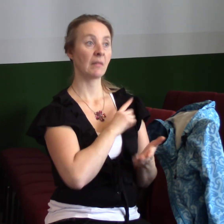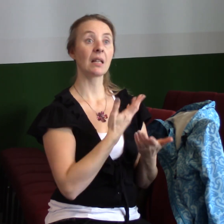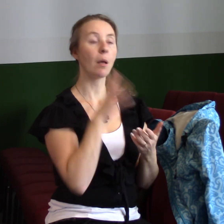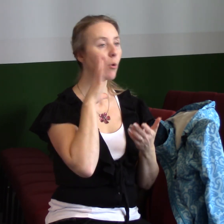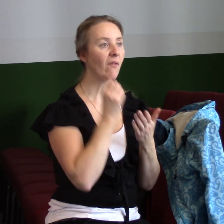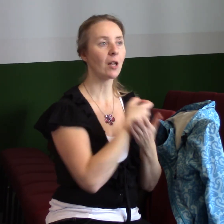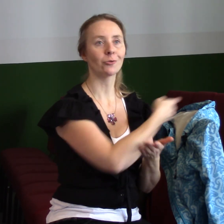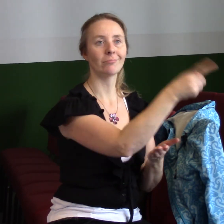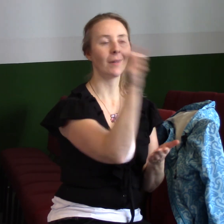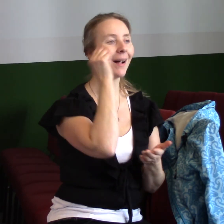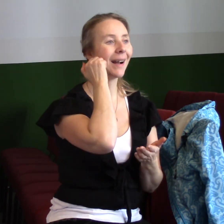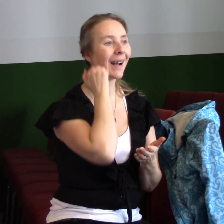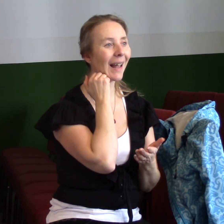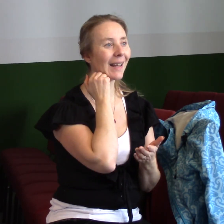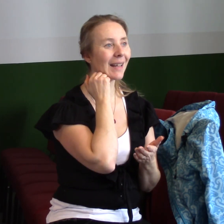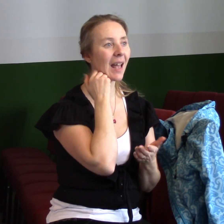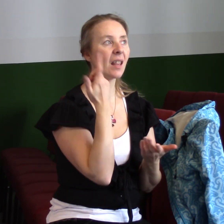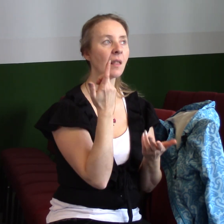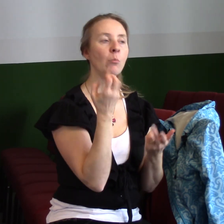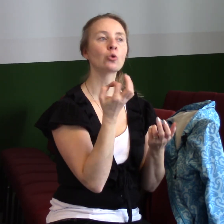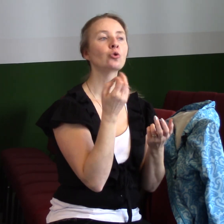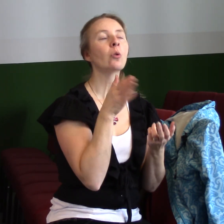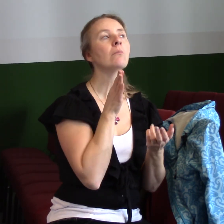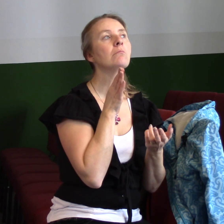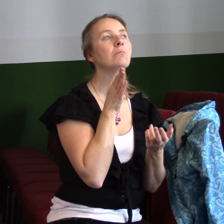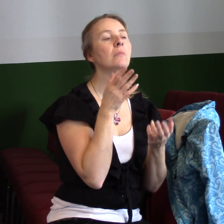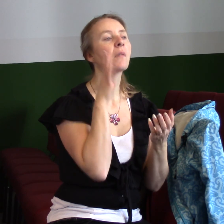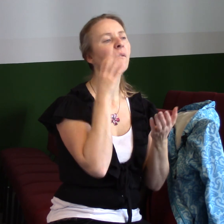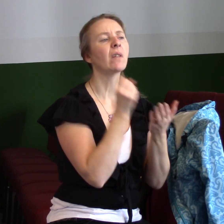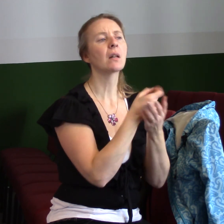pokud spolehám na nějakou teologii, pokud spolehám na církev, kam patříme.